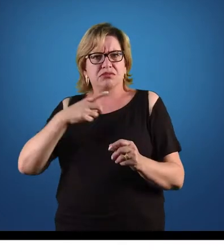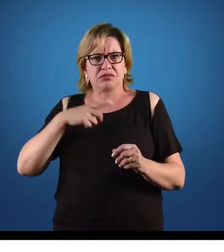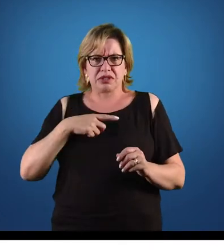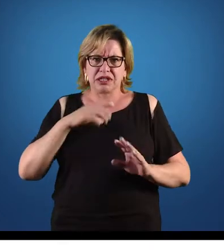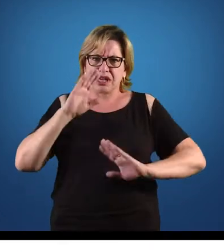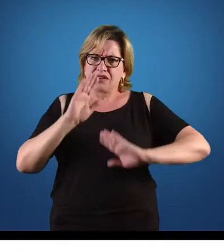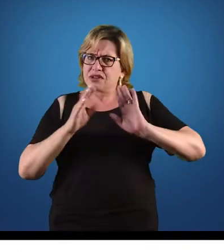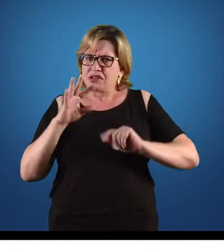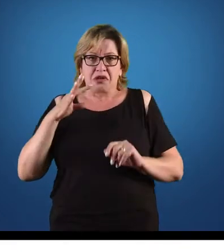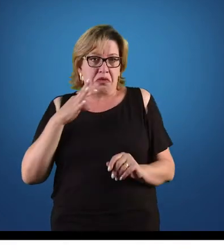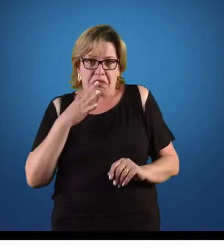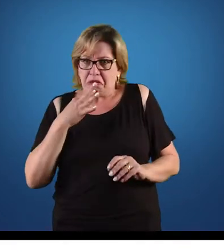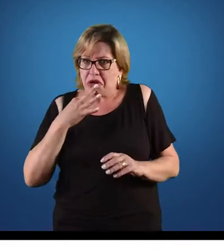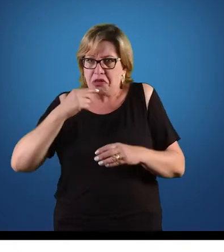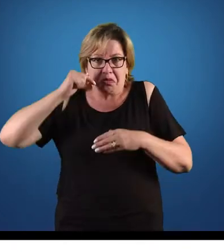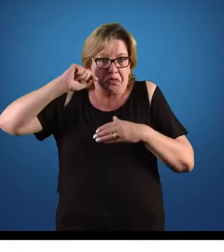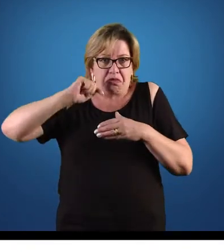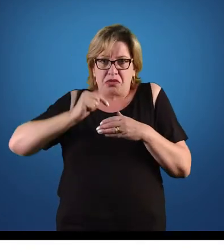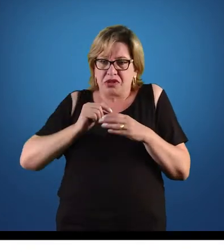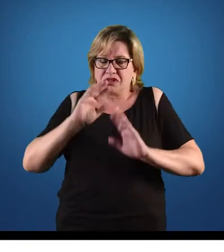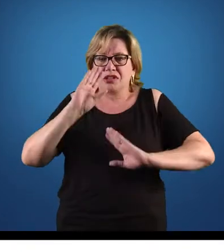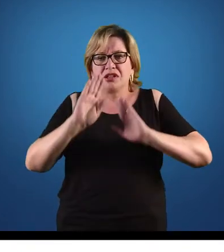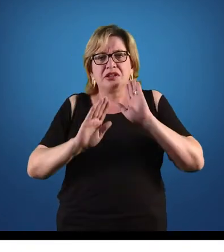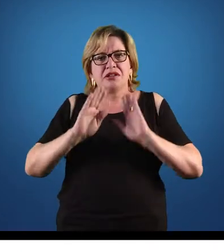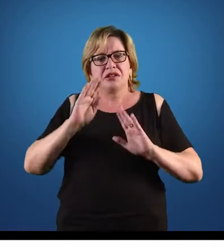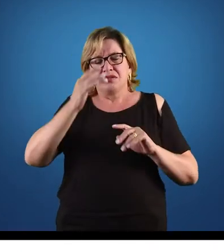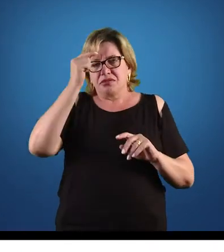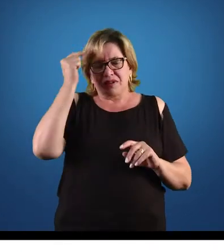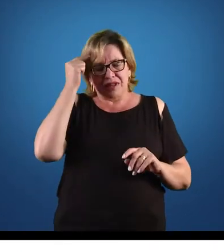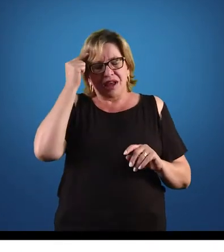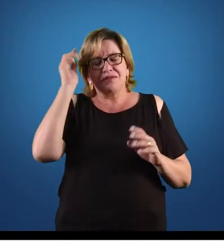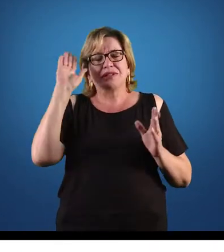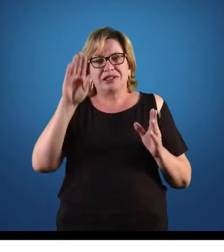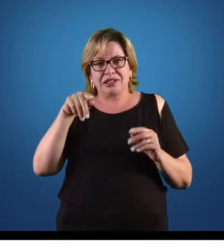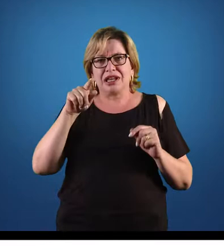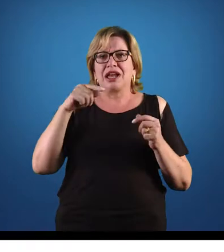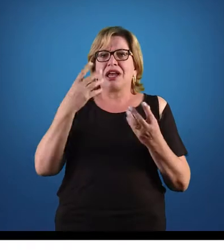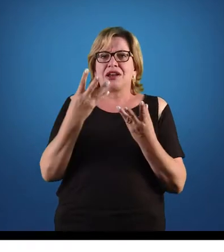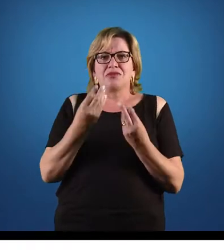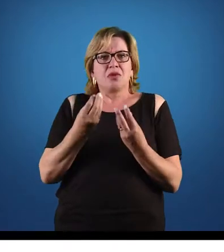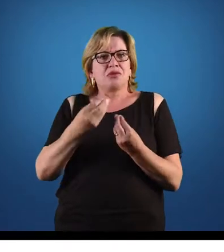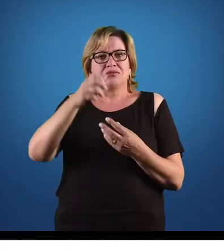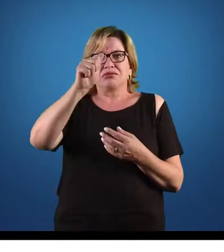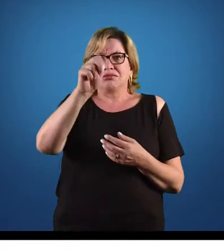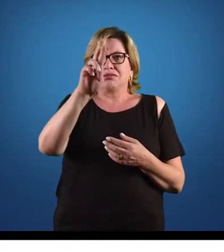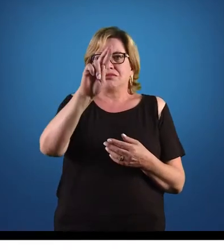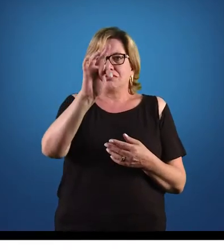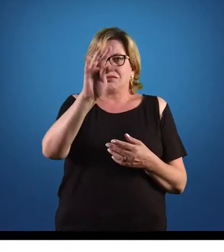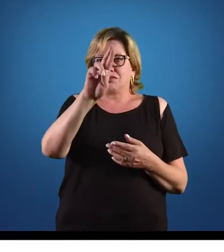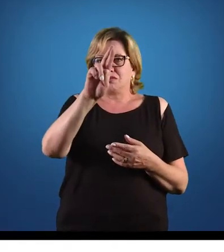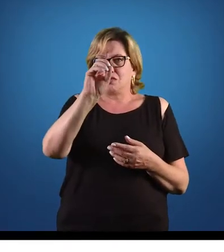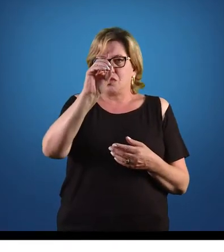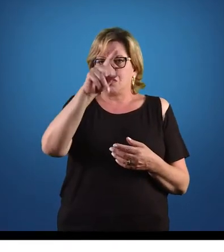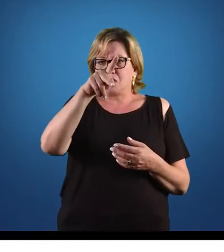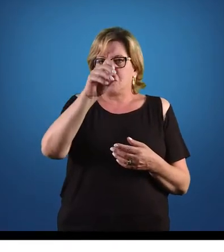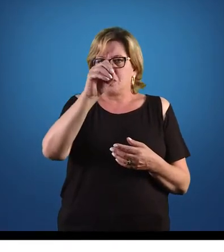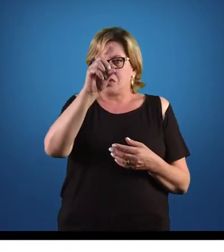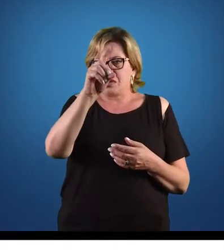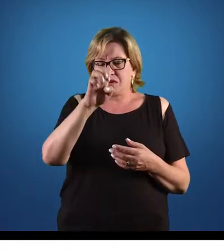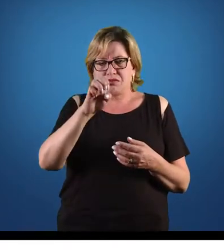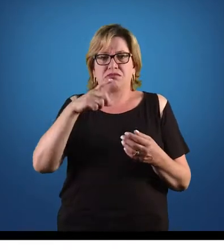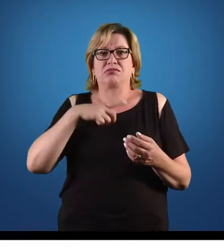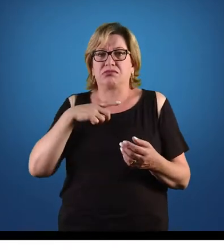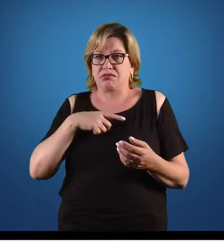conheça como um todo, a gente considera ainda hoje que o maior filo animal é o filoartrópoda, que a gente vai ver nas últimas unidades da Zoologia 1,